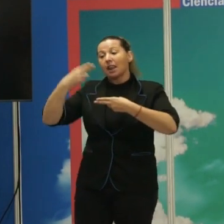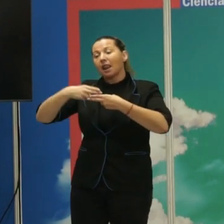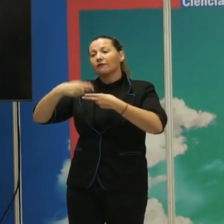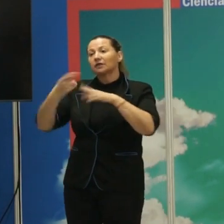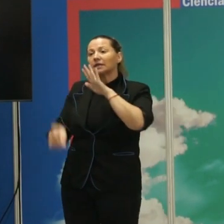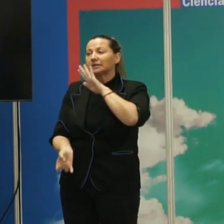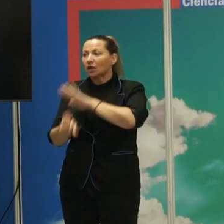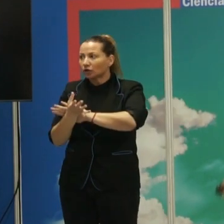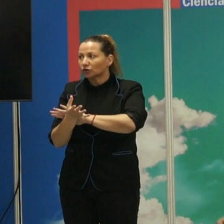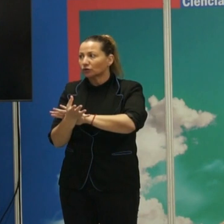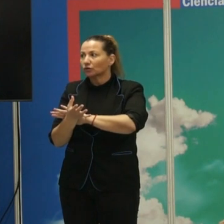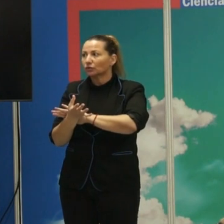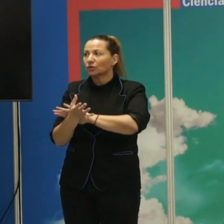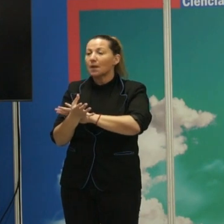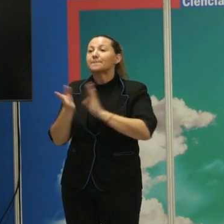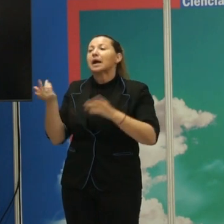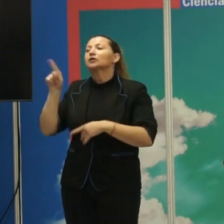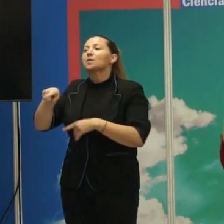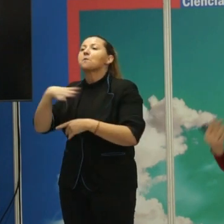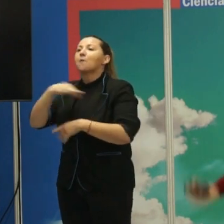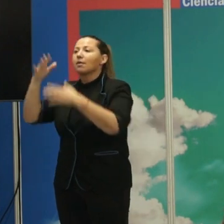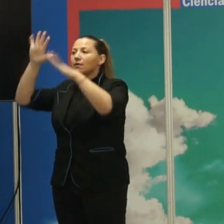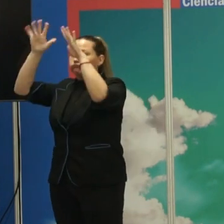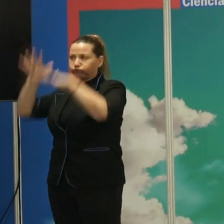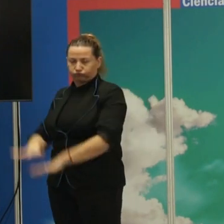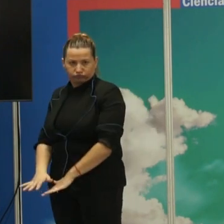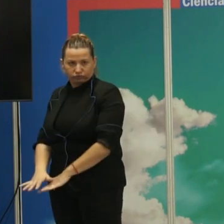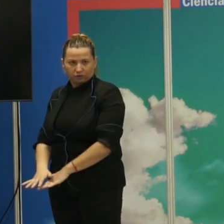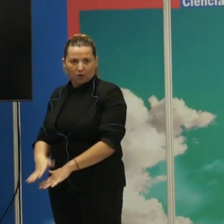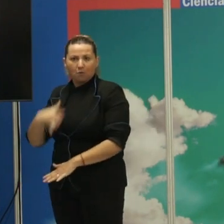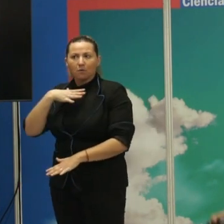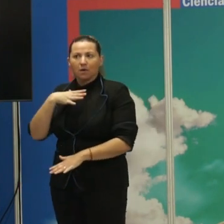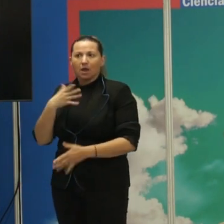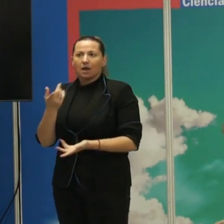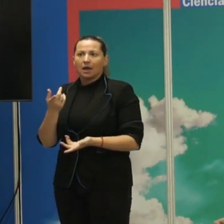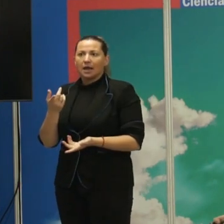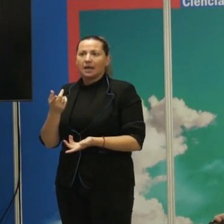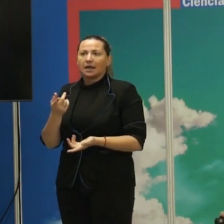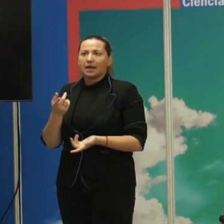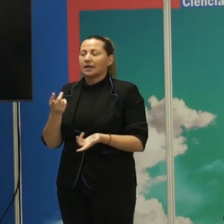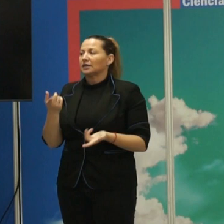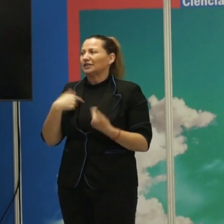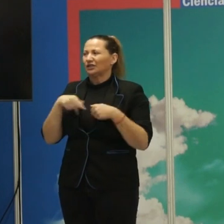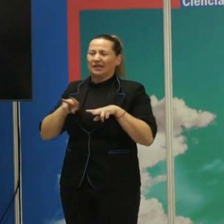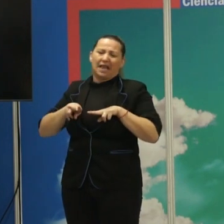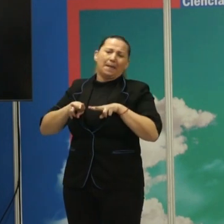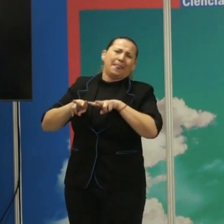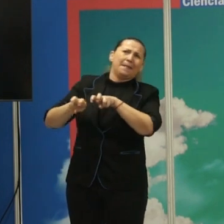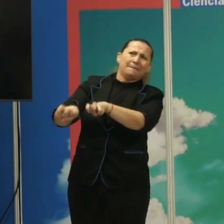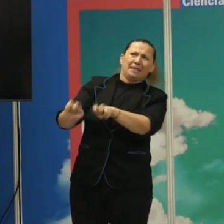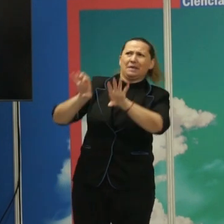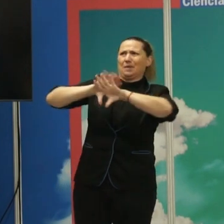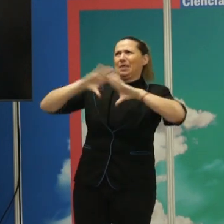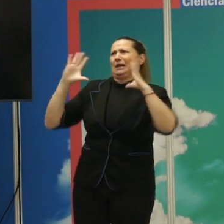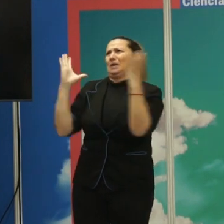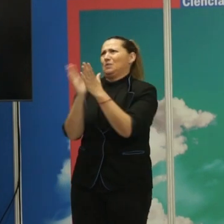construyen y se pueden dejar de construir y se pueden construir de mil maneras distintas. No es verdad que existan desde el principio de los tiempos, no es